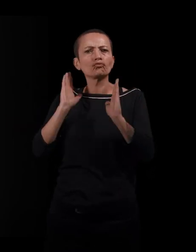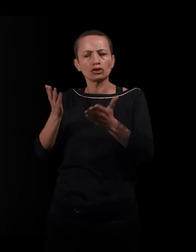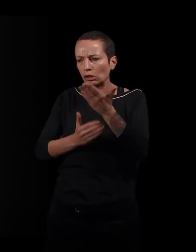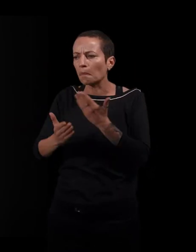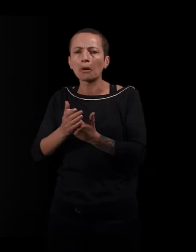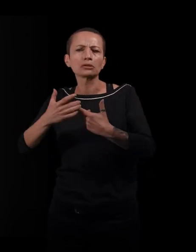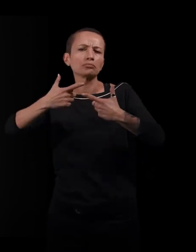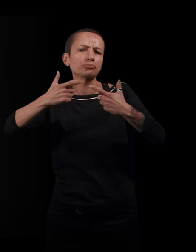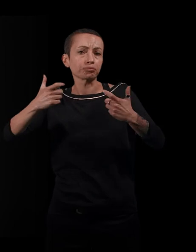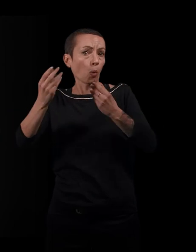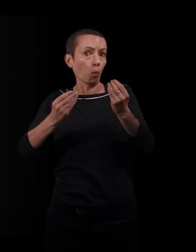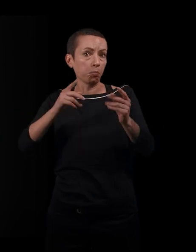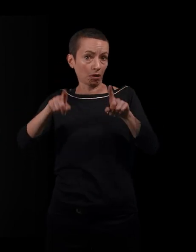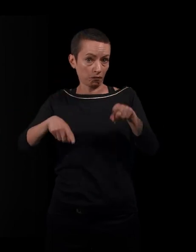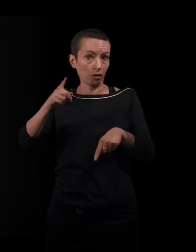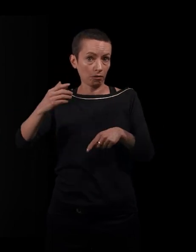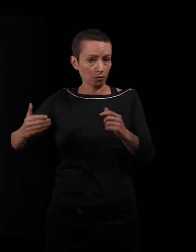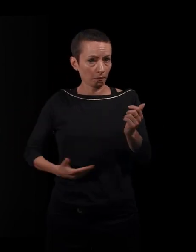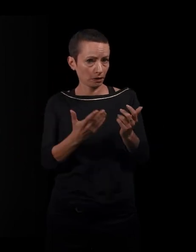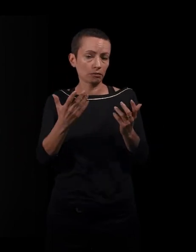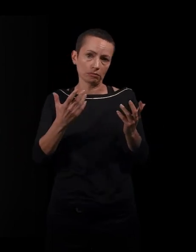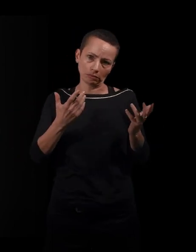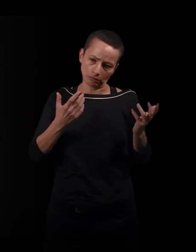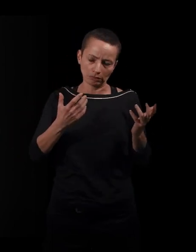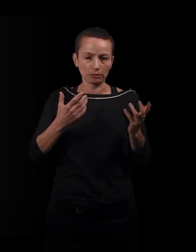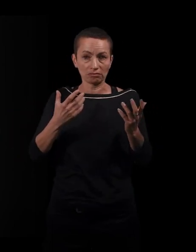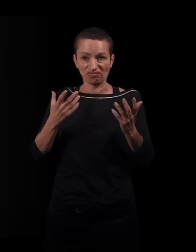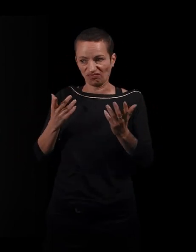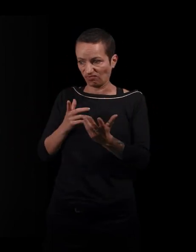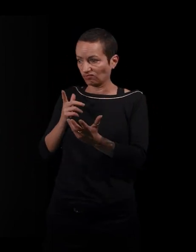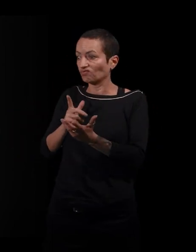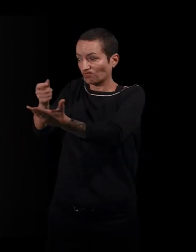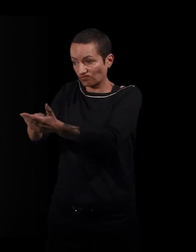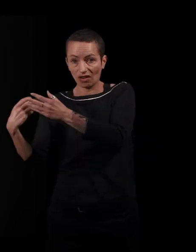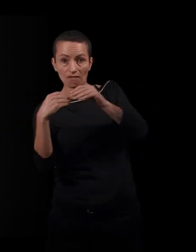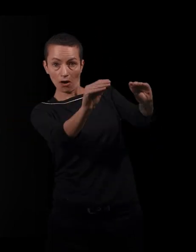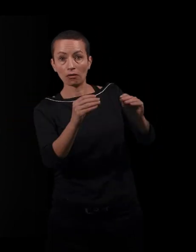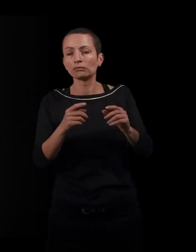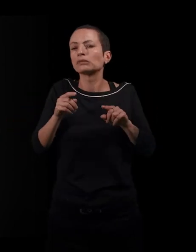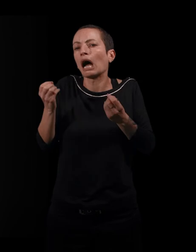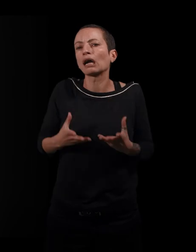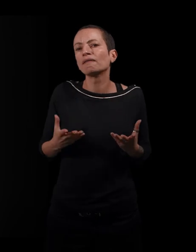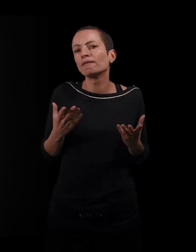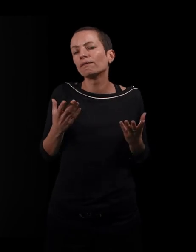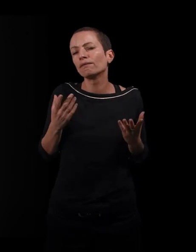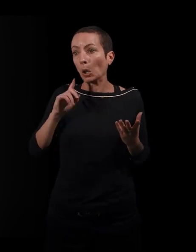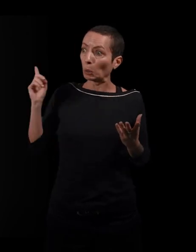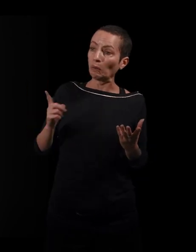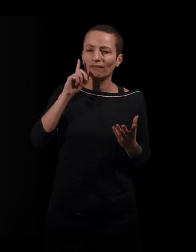qu'elles sont même victimes, pour le pire, aux pires victimes de traite, ce qui arrive à certaines femmes, effectivement, mais ce n pas l'ensemble des femmes migrantes. Et